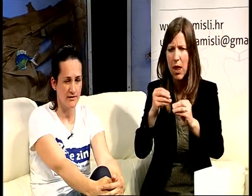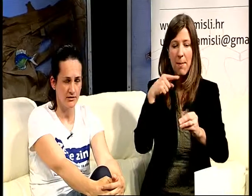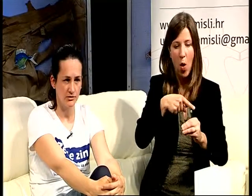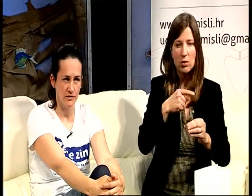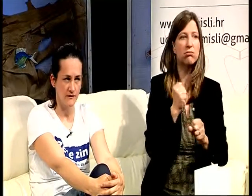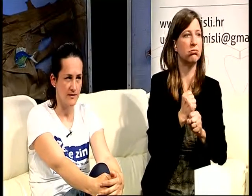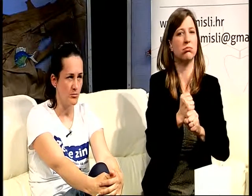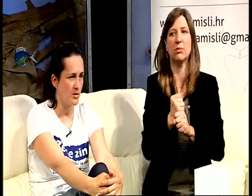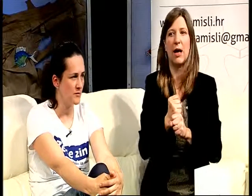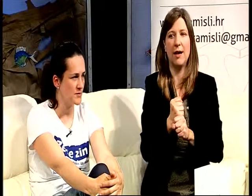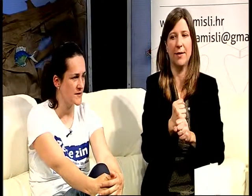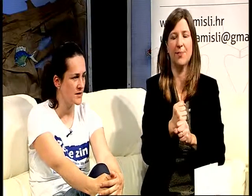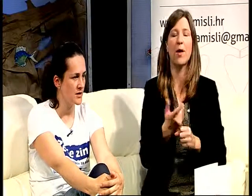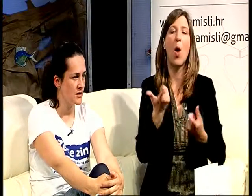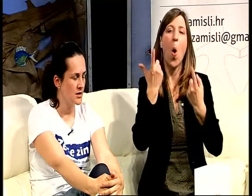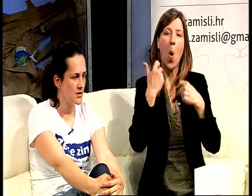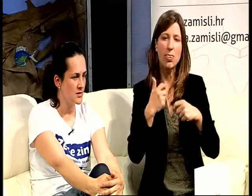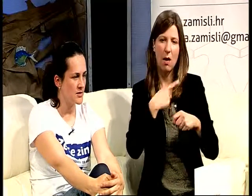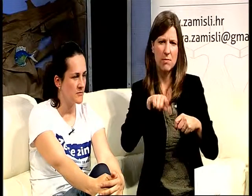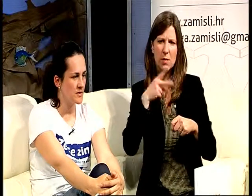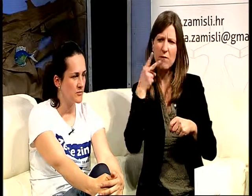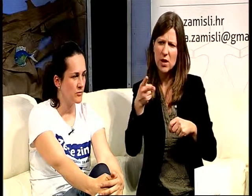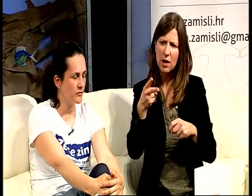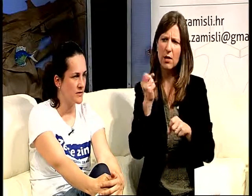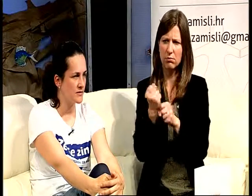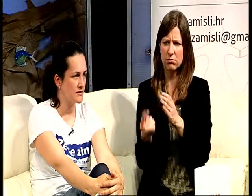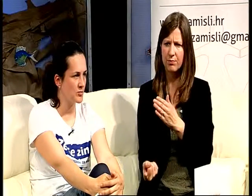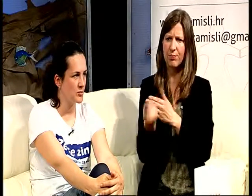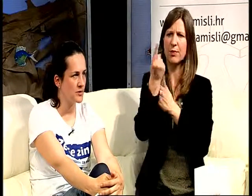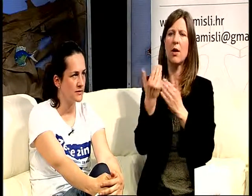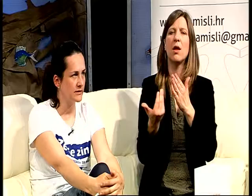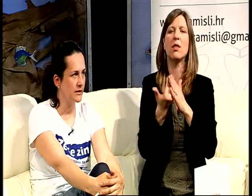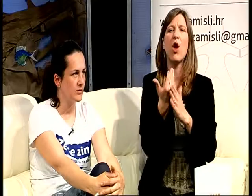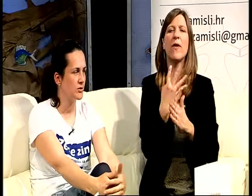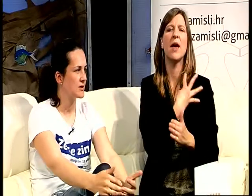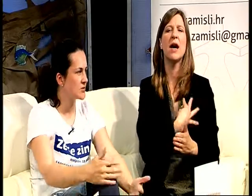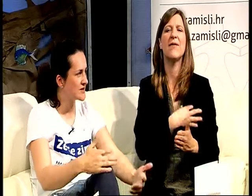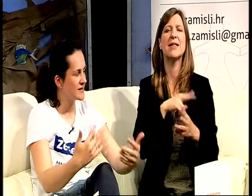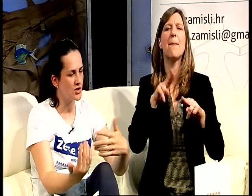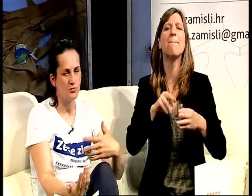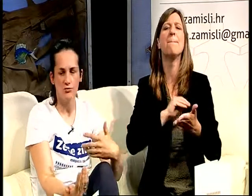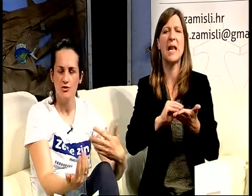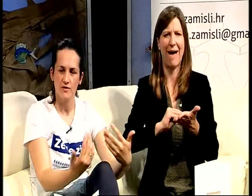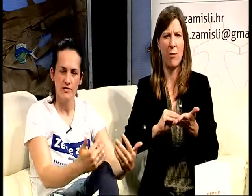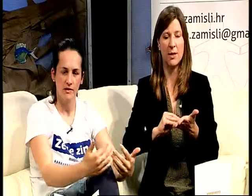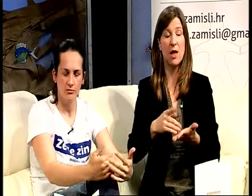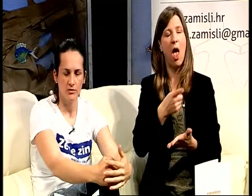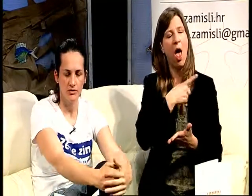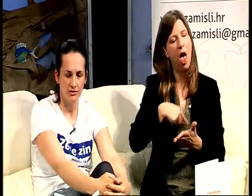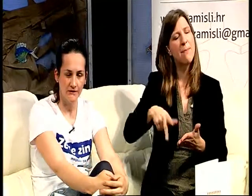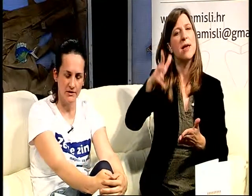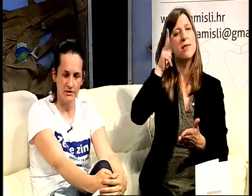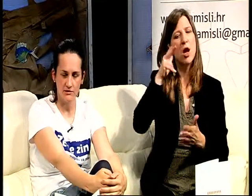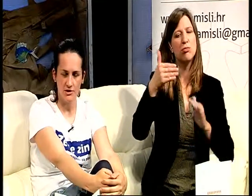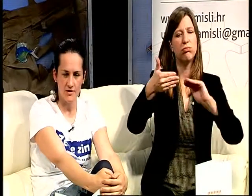saznali da se radi novi hrvatski pravopis, s obzirom da smo uvijek spominjali da je potrebno izjednačiti mogućnosti da je